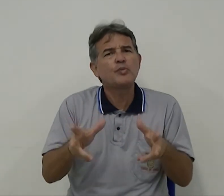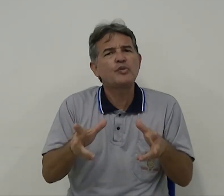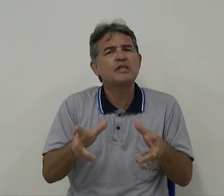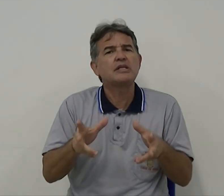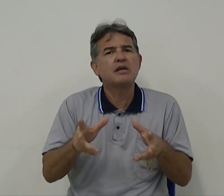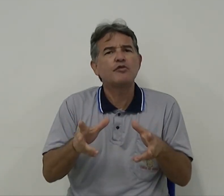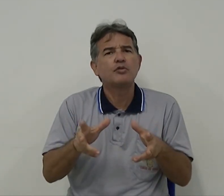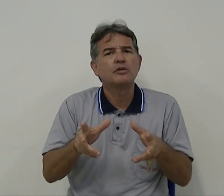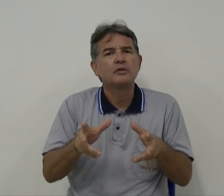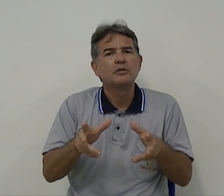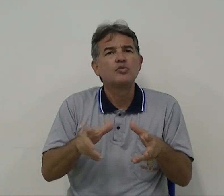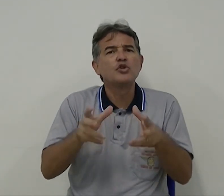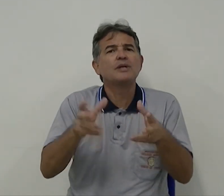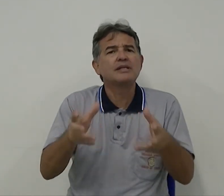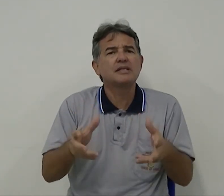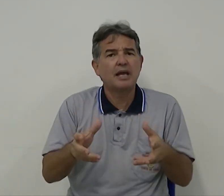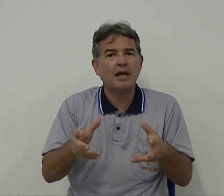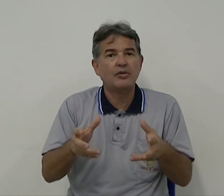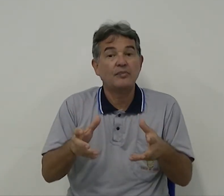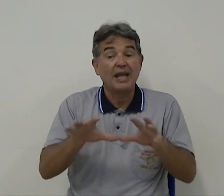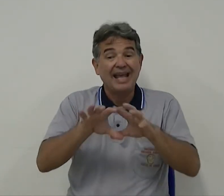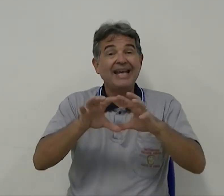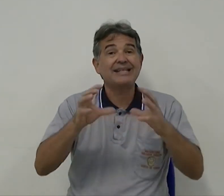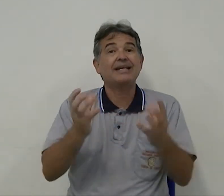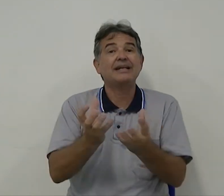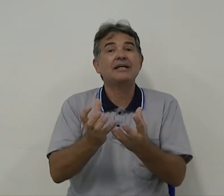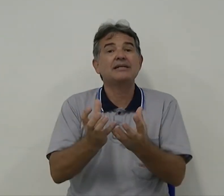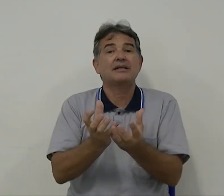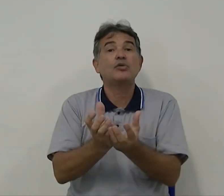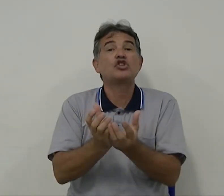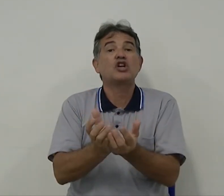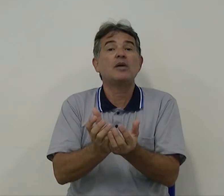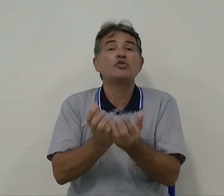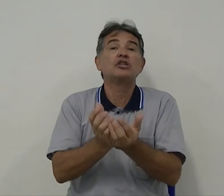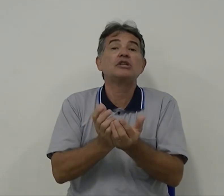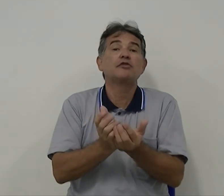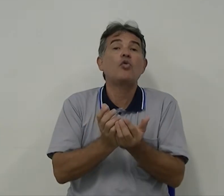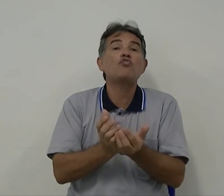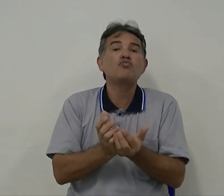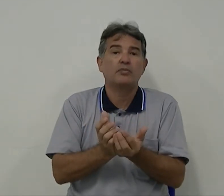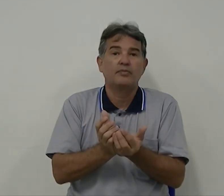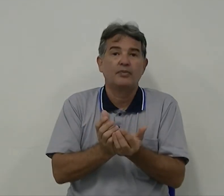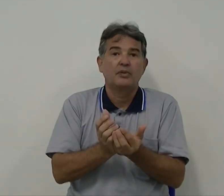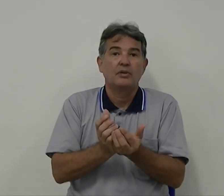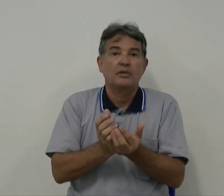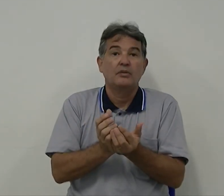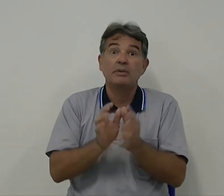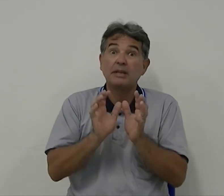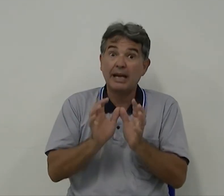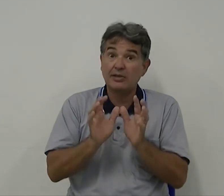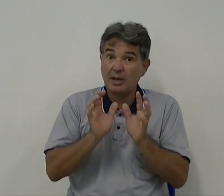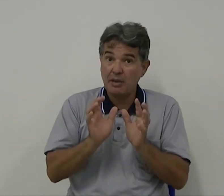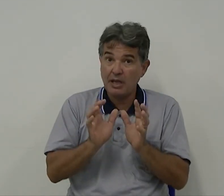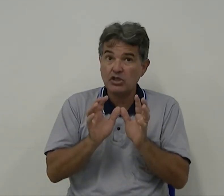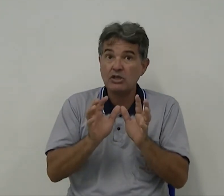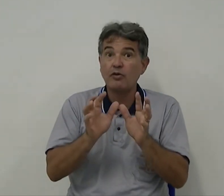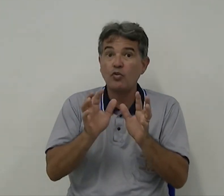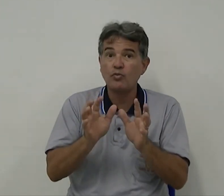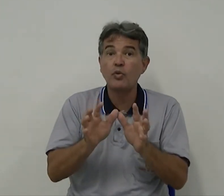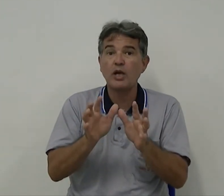positivo, muito necessário. Essa criança eu chamo de nível 1, didaticamente nível 1. Por